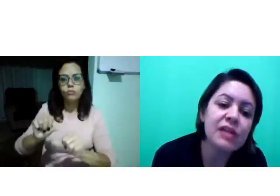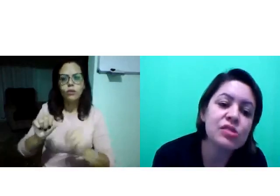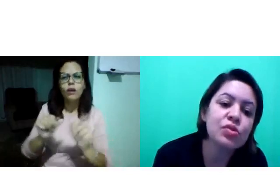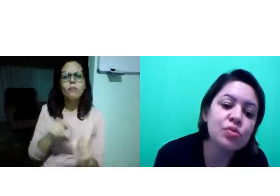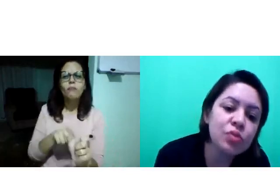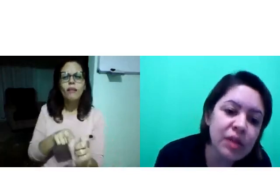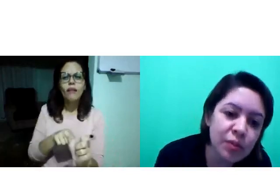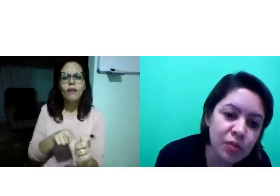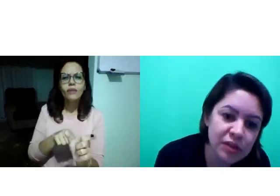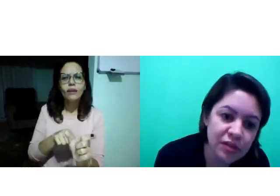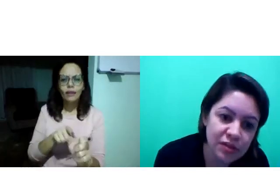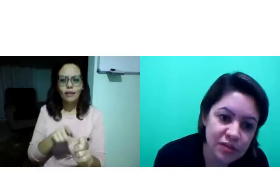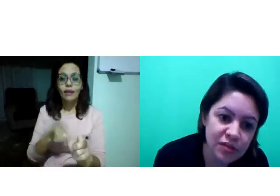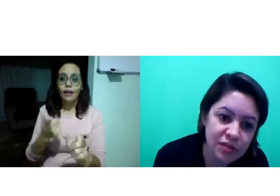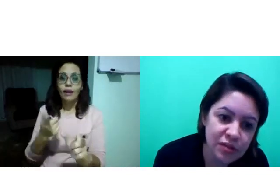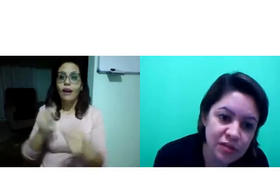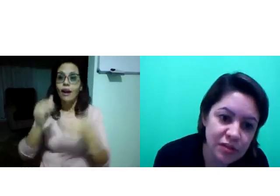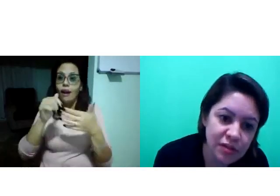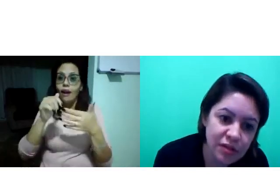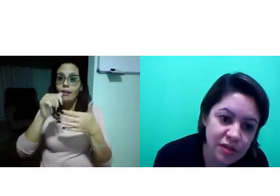A estrutura muda.